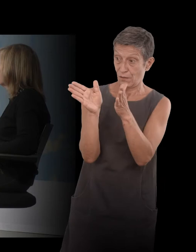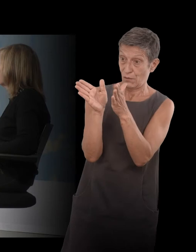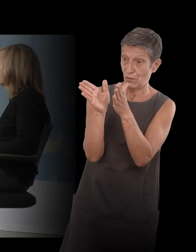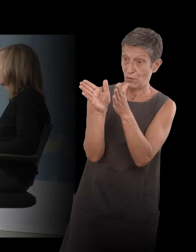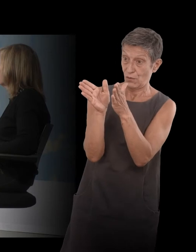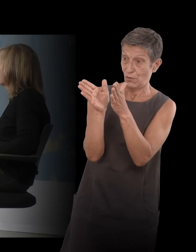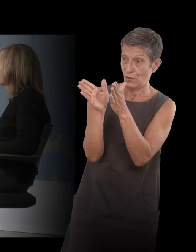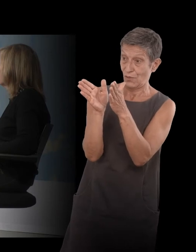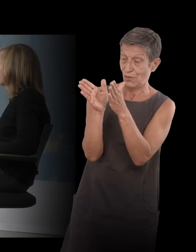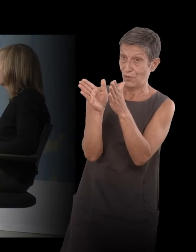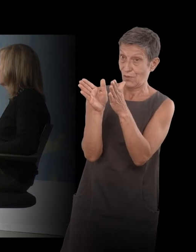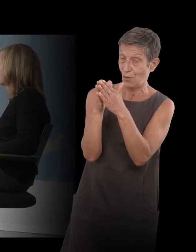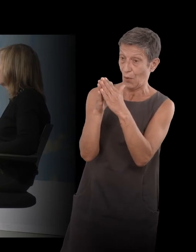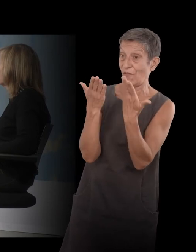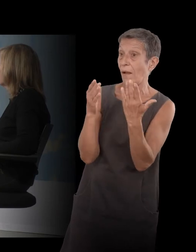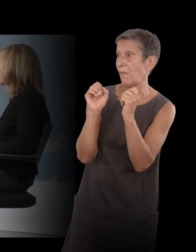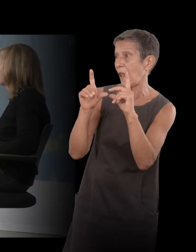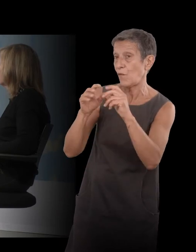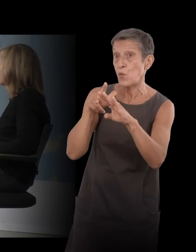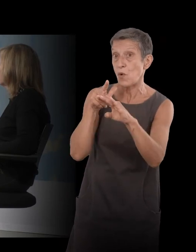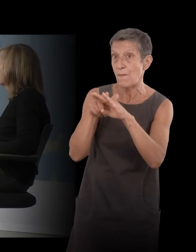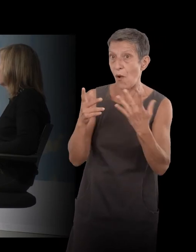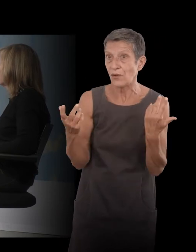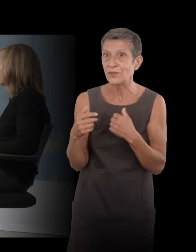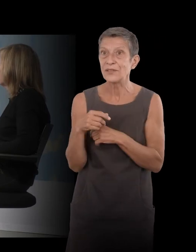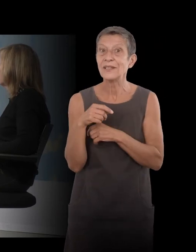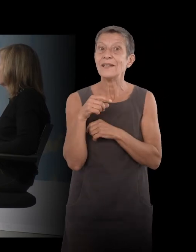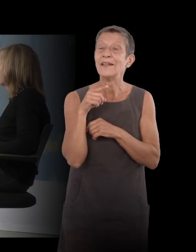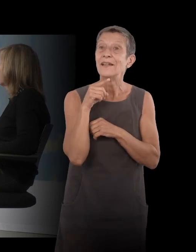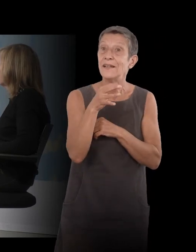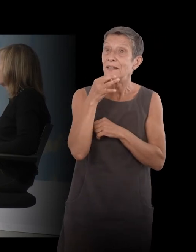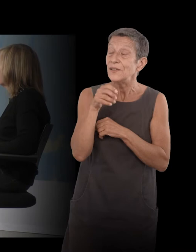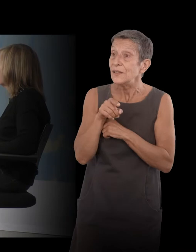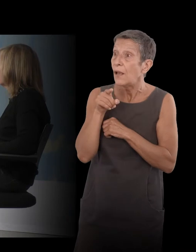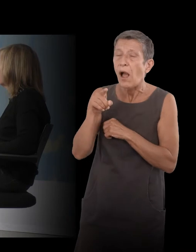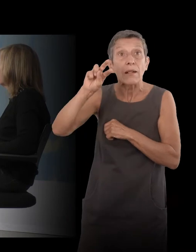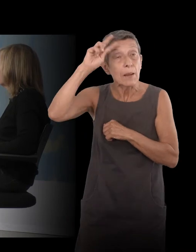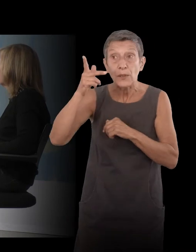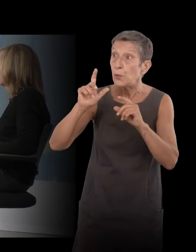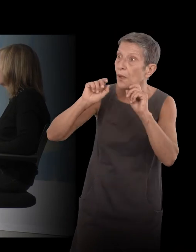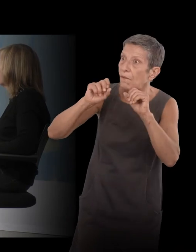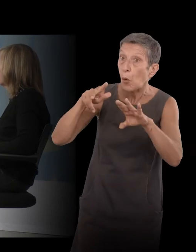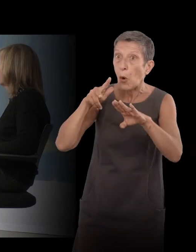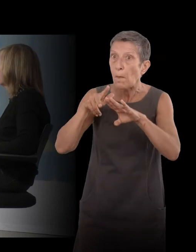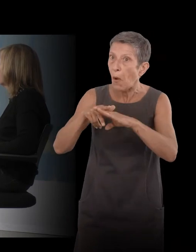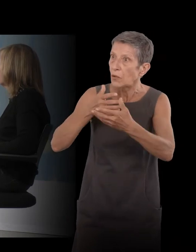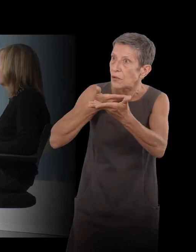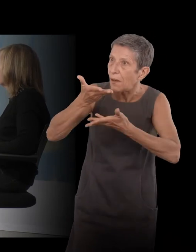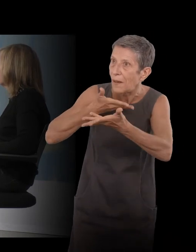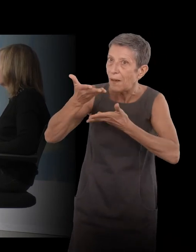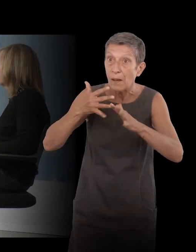Il a commencé l'entretien en disant, d'habitude, on commence par parler. On pourrait peut-être commencer par se taire. Suive, je